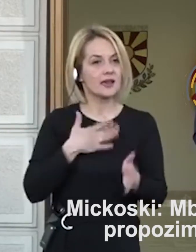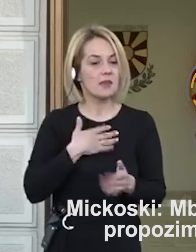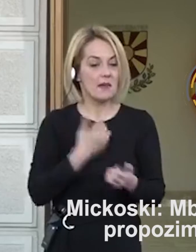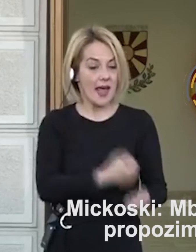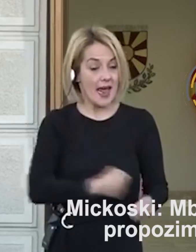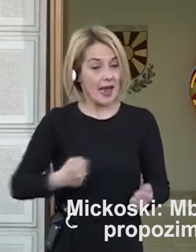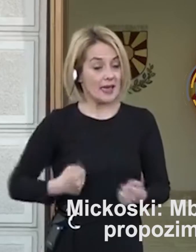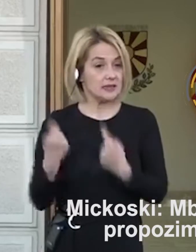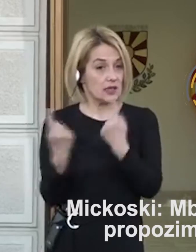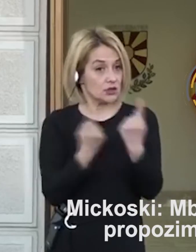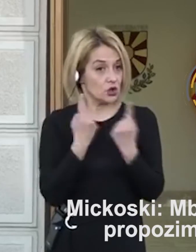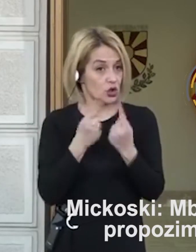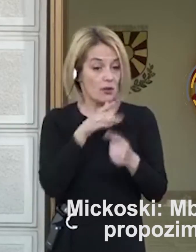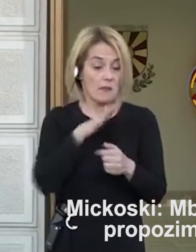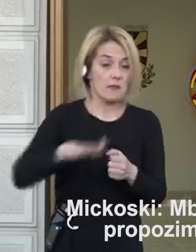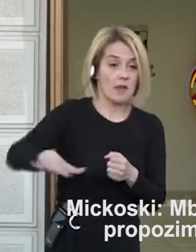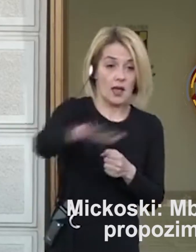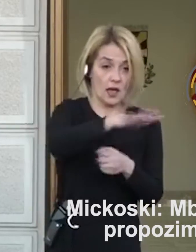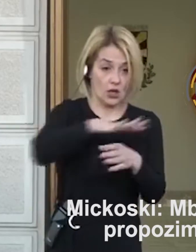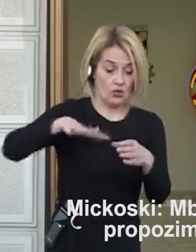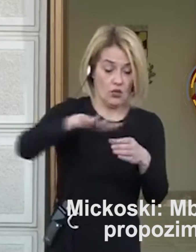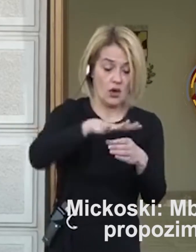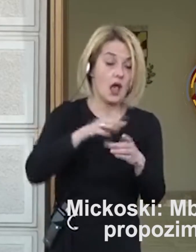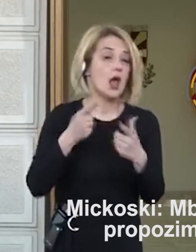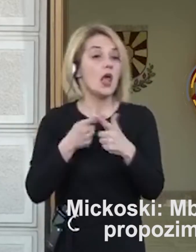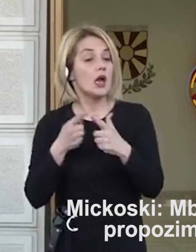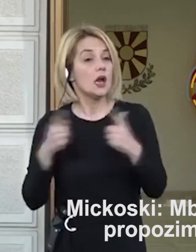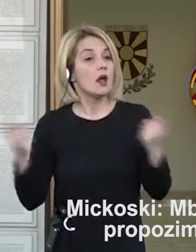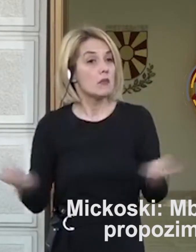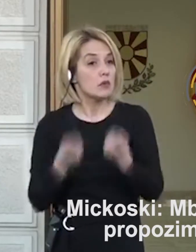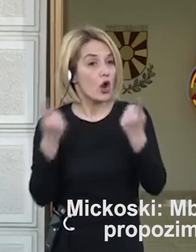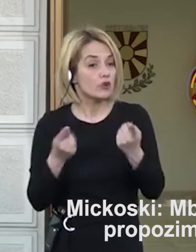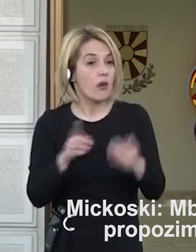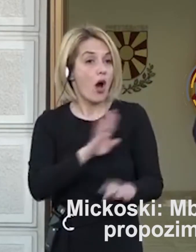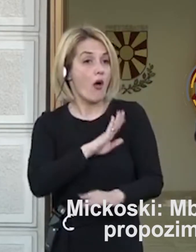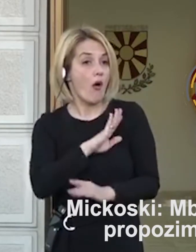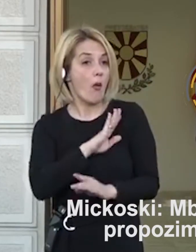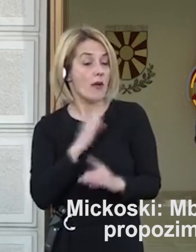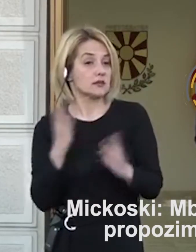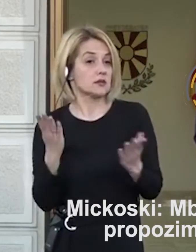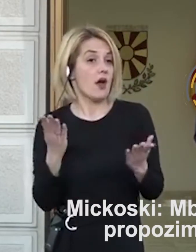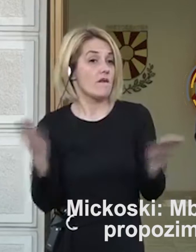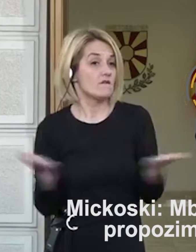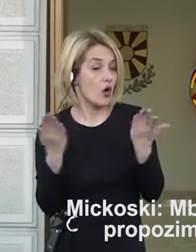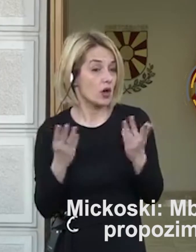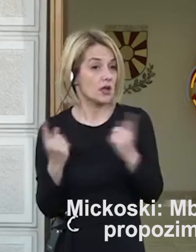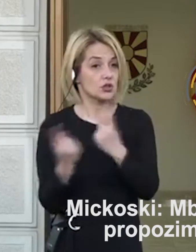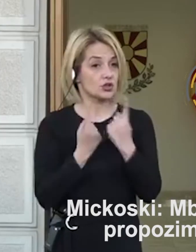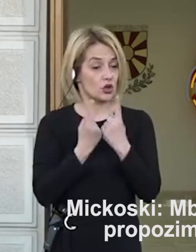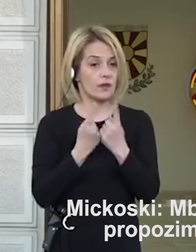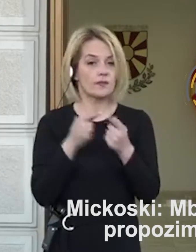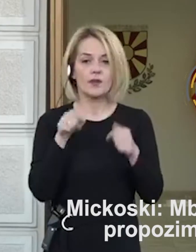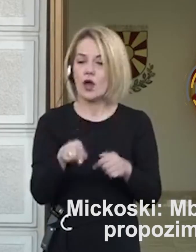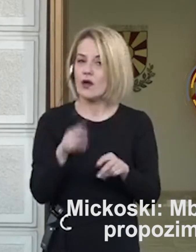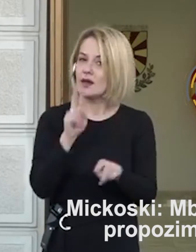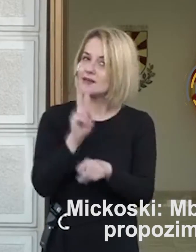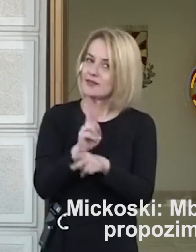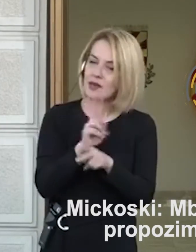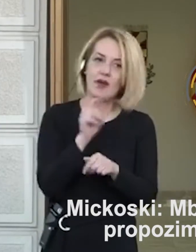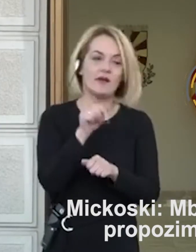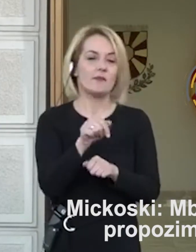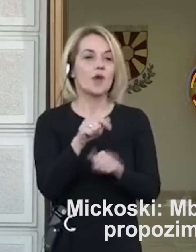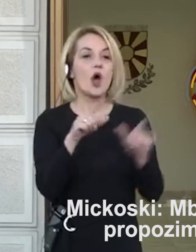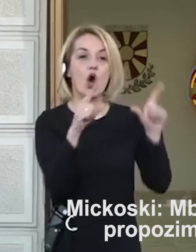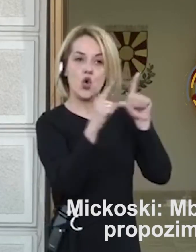кризна состојба на целата територија или да имаме продосување на воренна состојба. Оно кое што е важно да се напомене е средно, дека